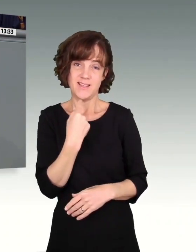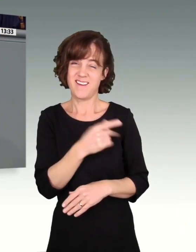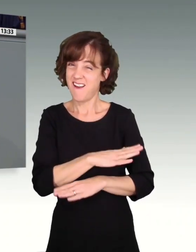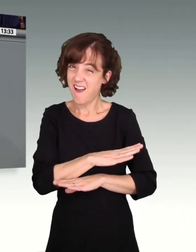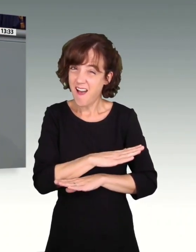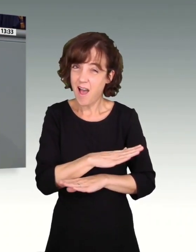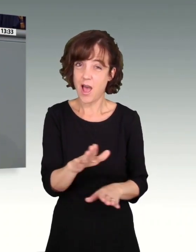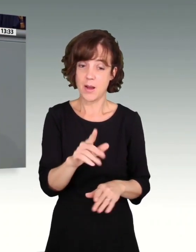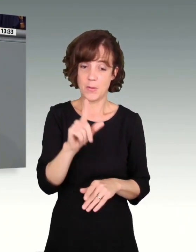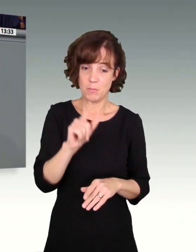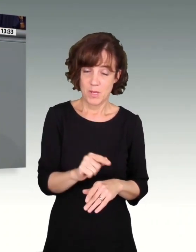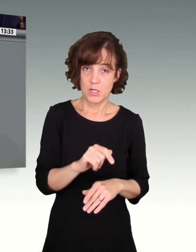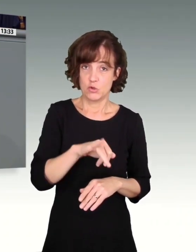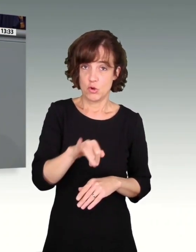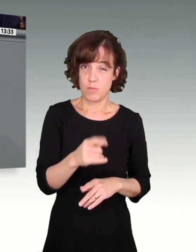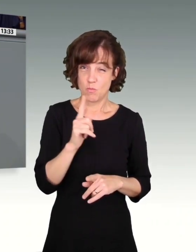müsste ich